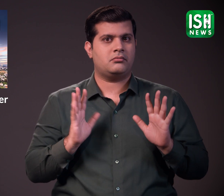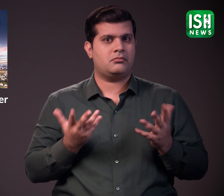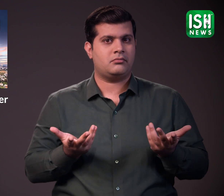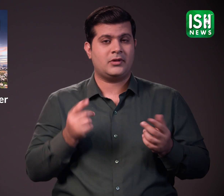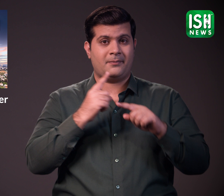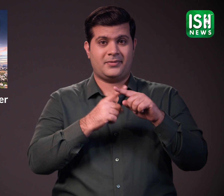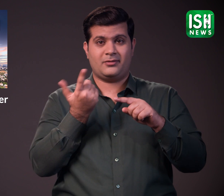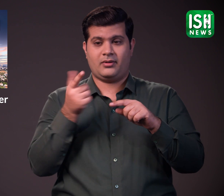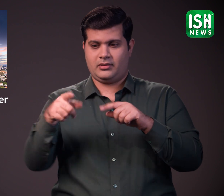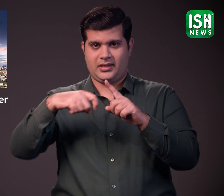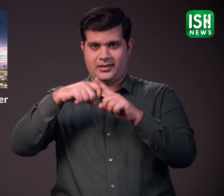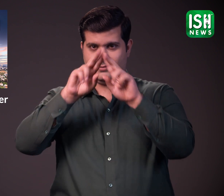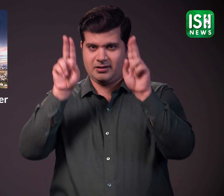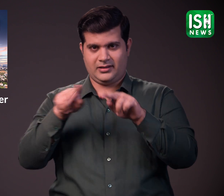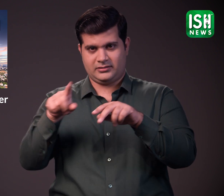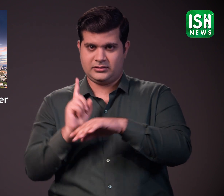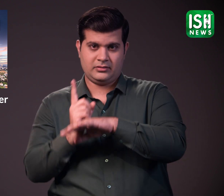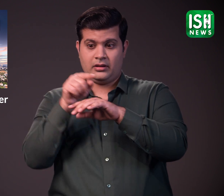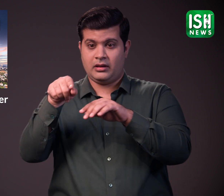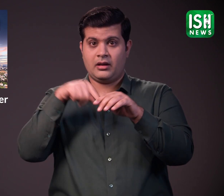यह पांच सीटो वाला हेलिकॉप्टर होगा